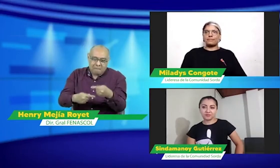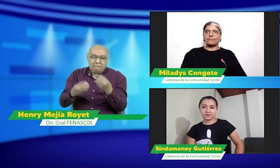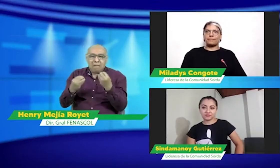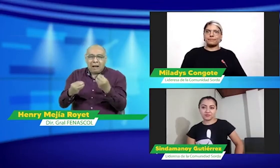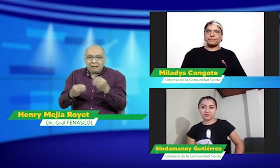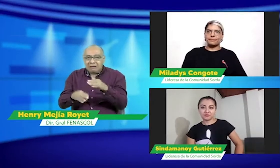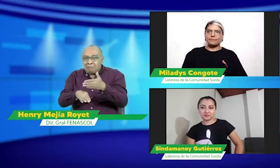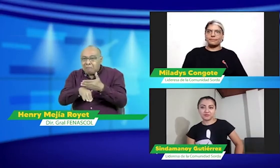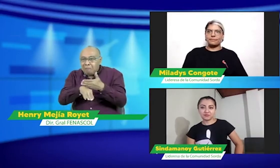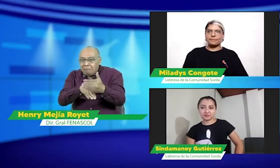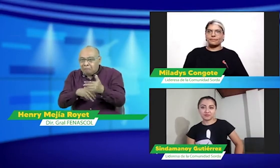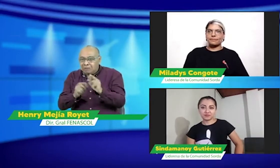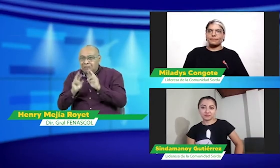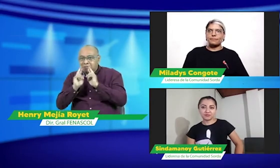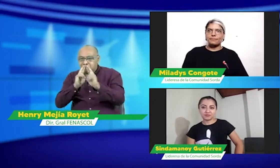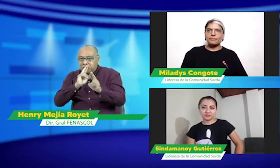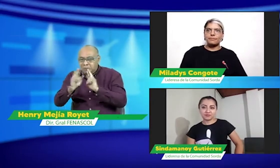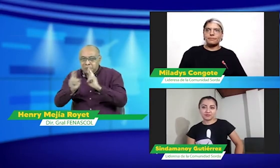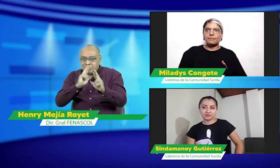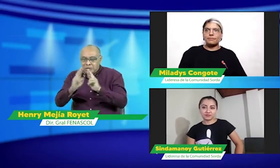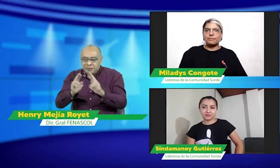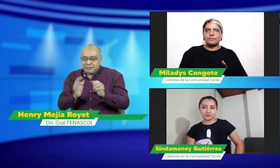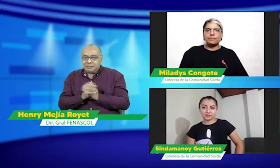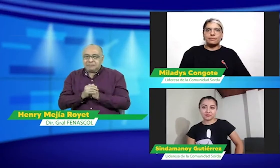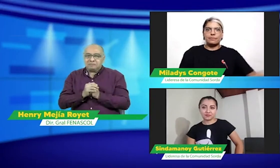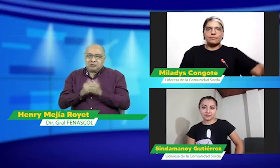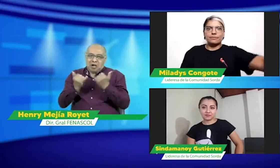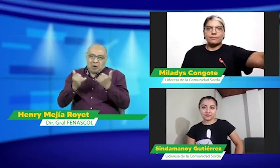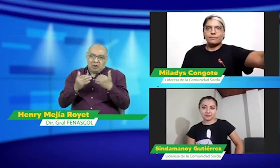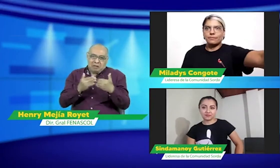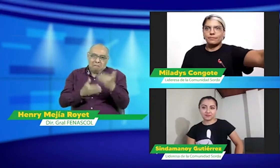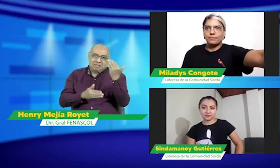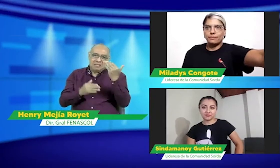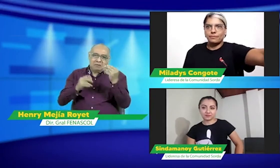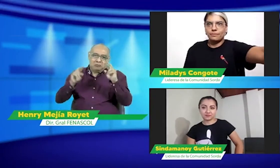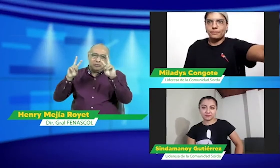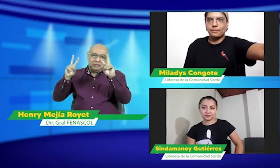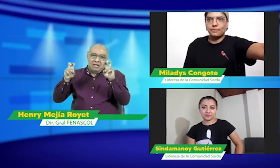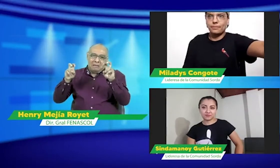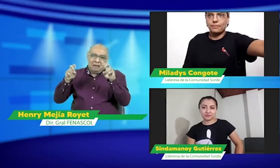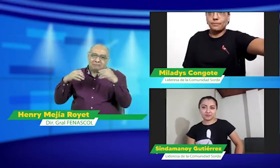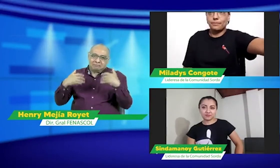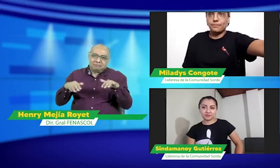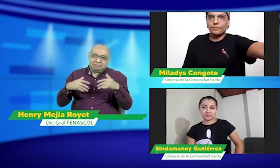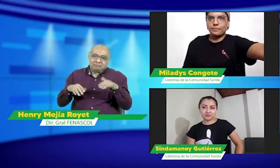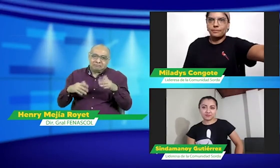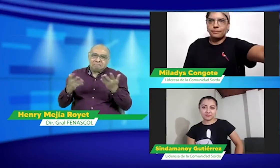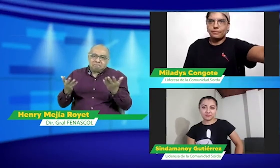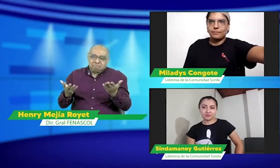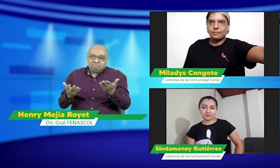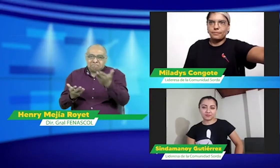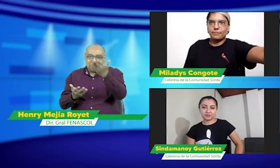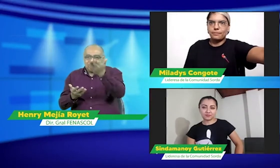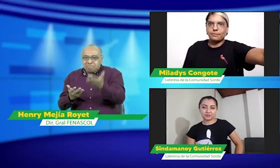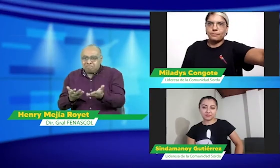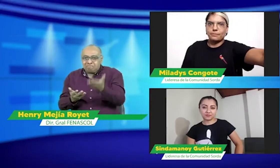dejarnos sus opiniones acerca de este debate y pues las respuestas a los temas que aquí se van a plantear.